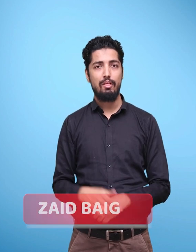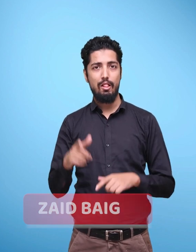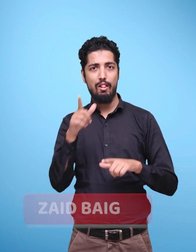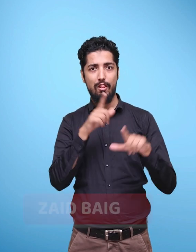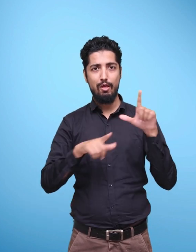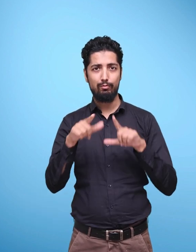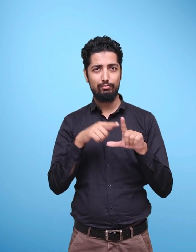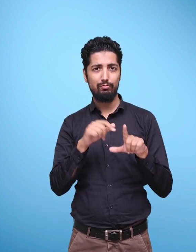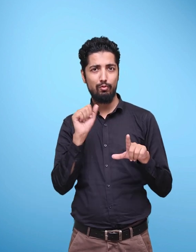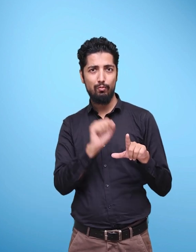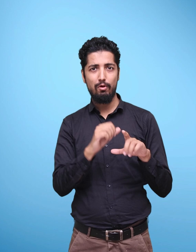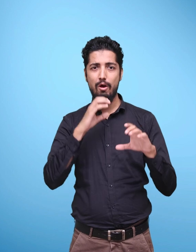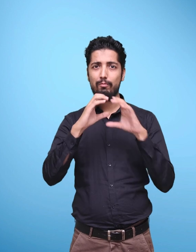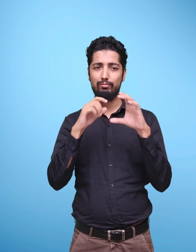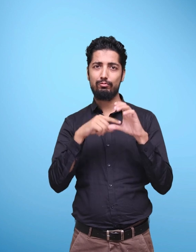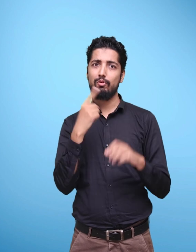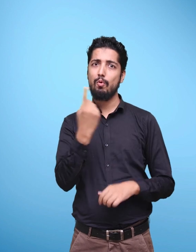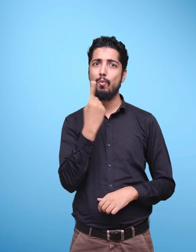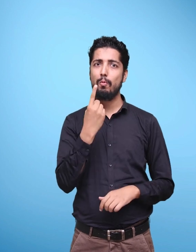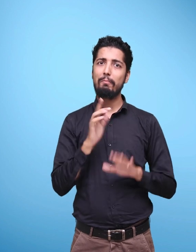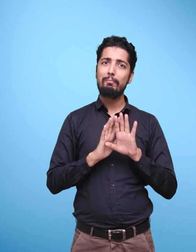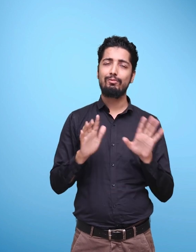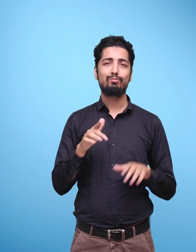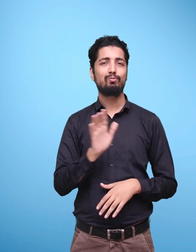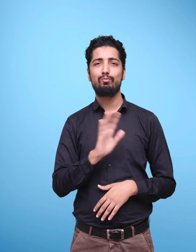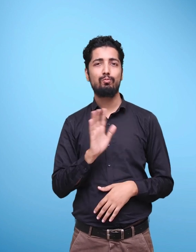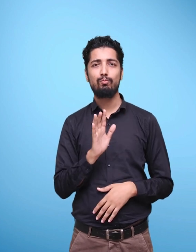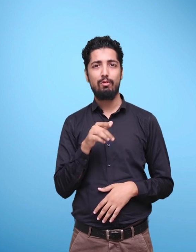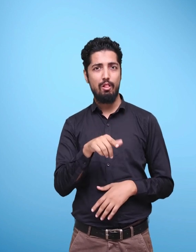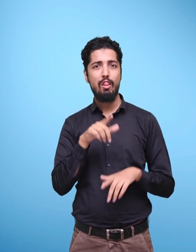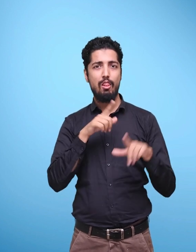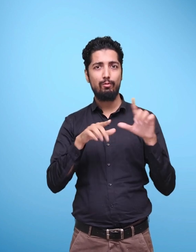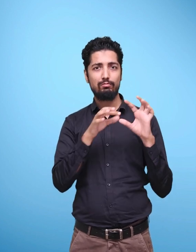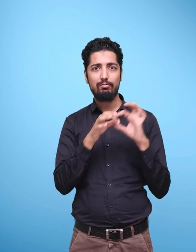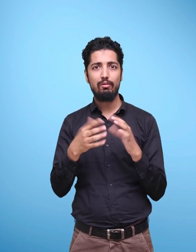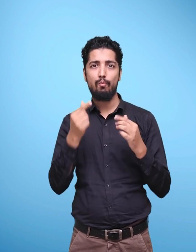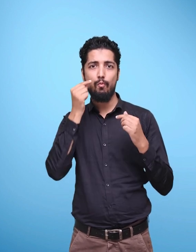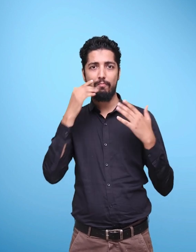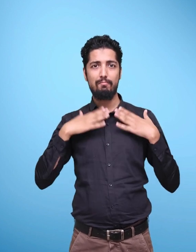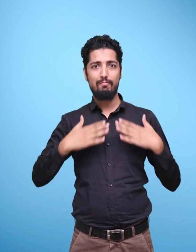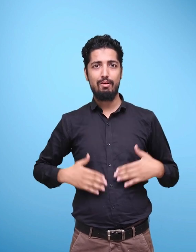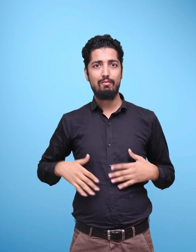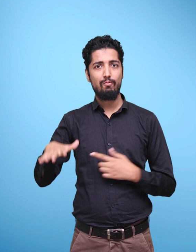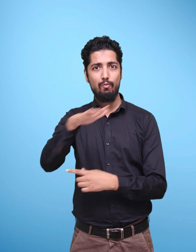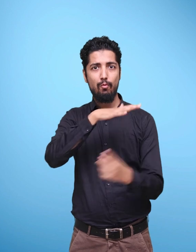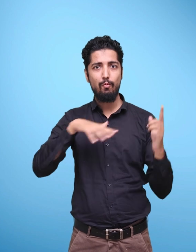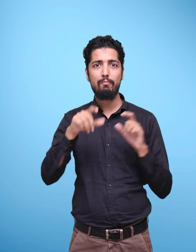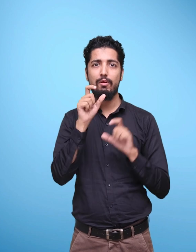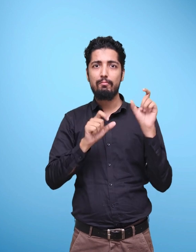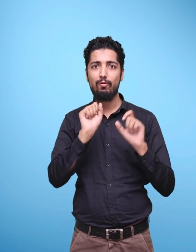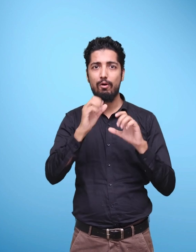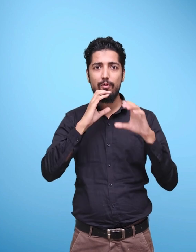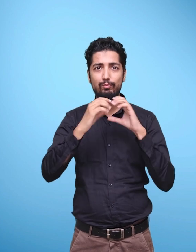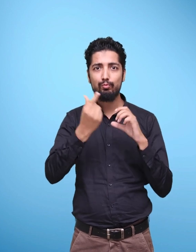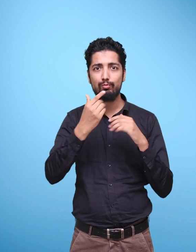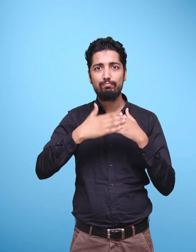Language is not only a medium of communication, but also a vehicle for the continuous